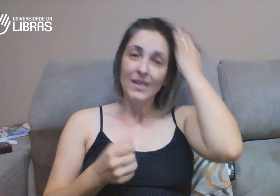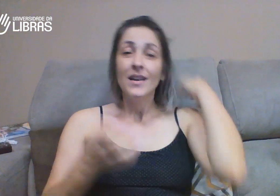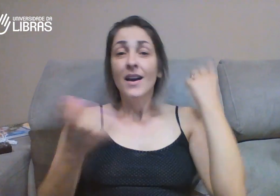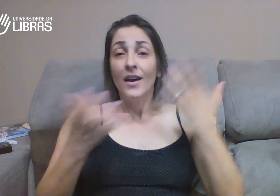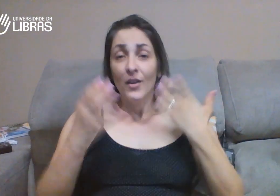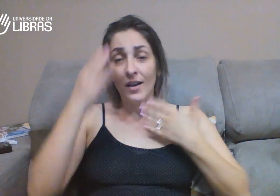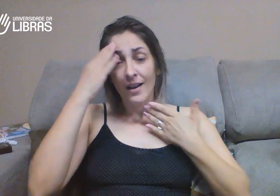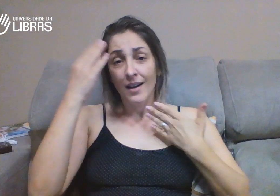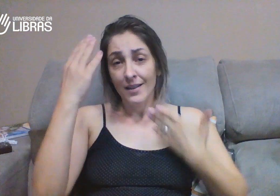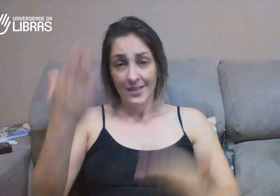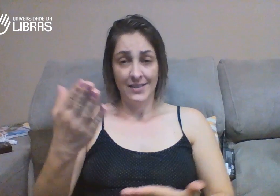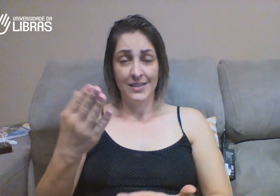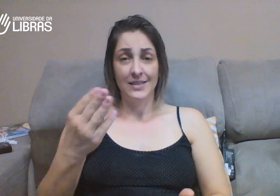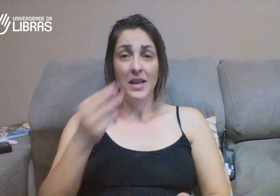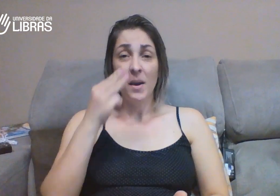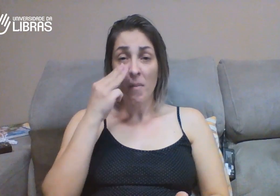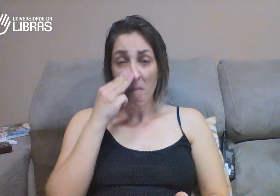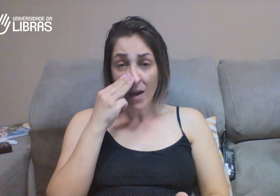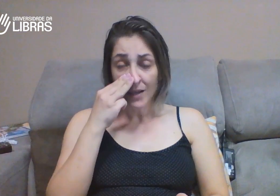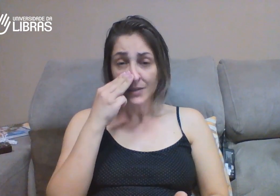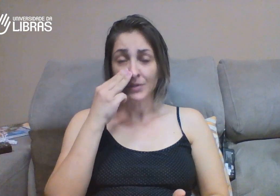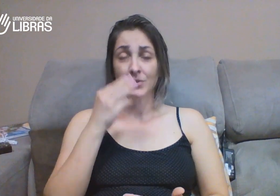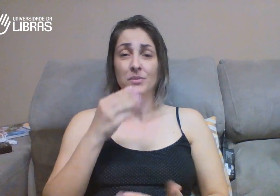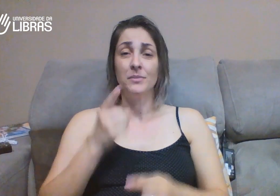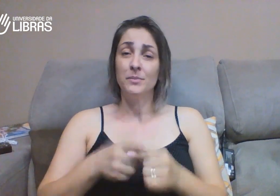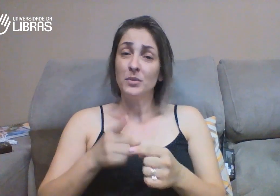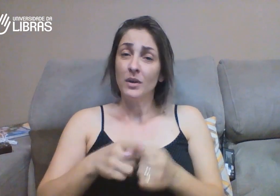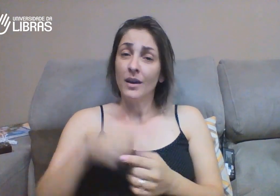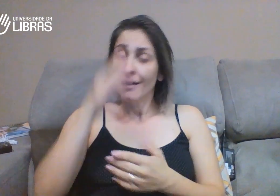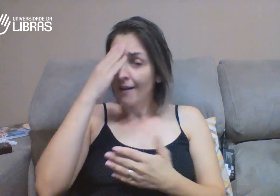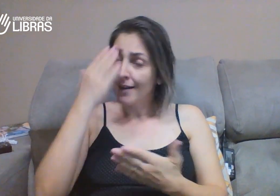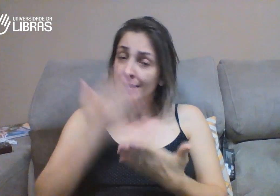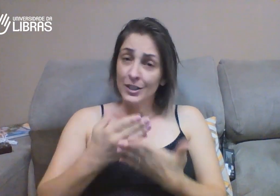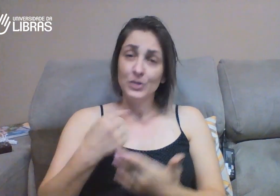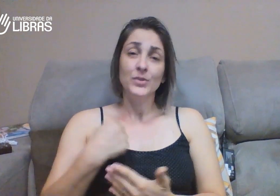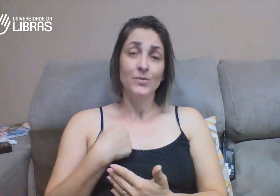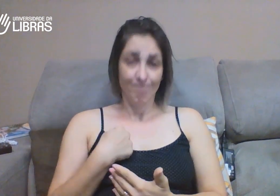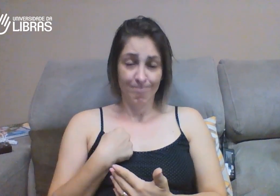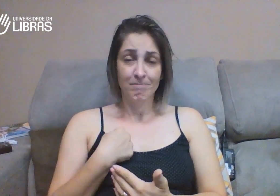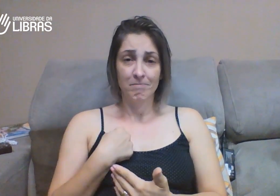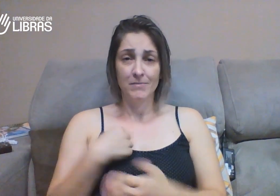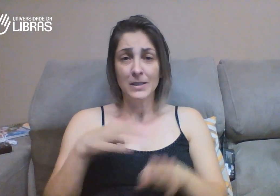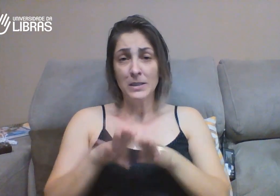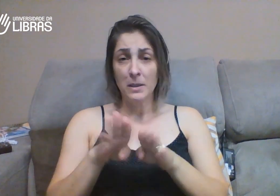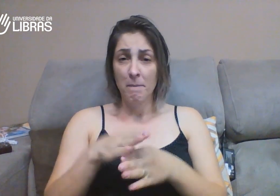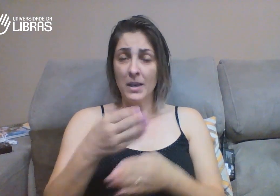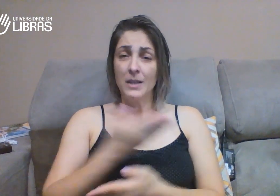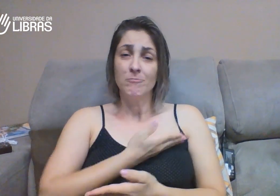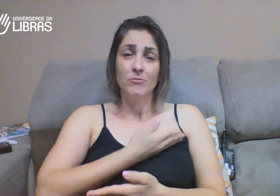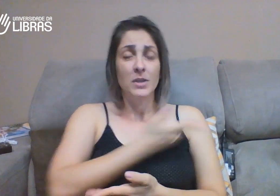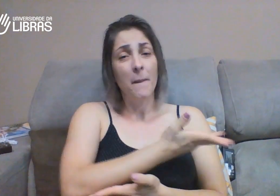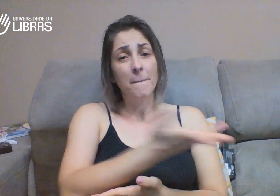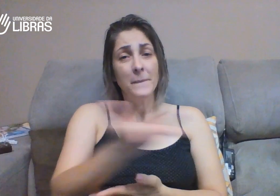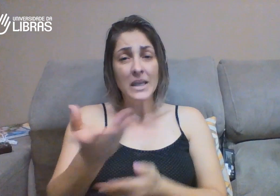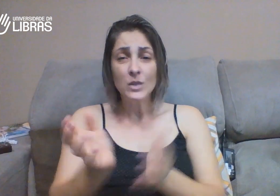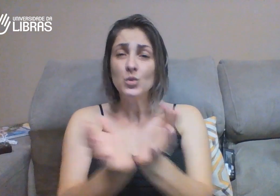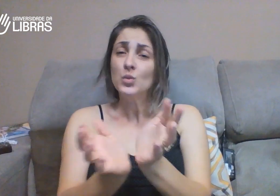Eu quero agradecer muito ao Madison. Porque ele acreditou em mim. Quero agradecer também aos amigos do